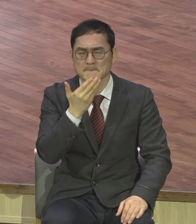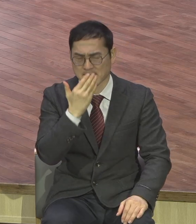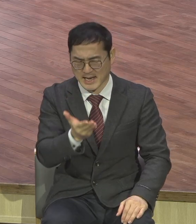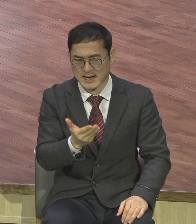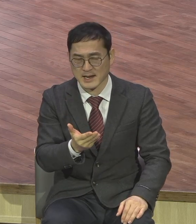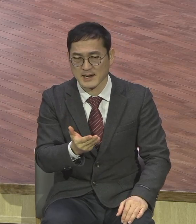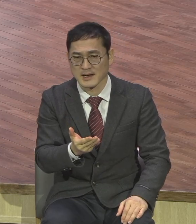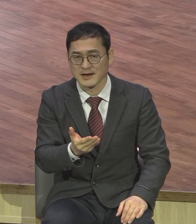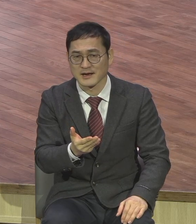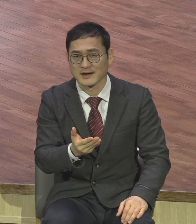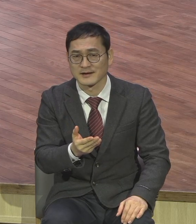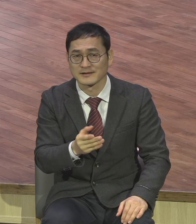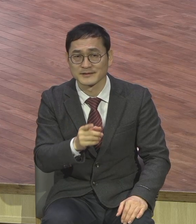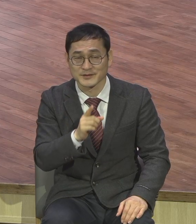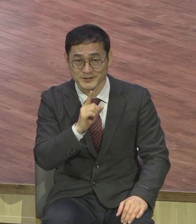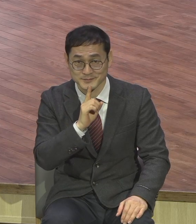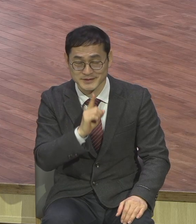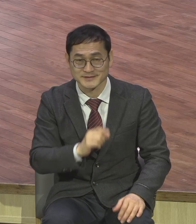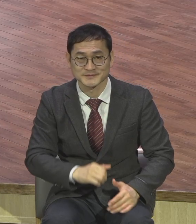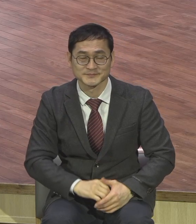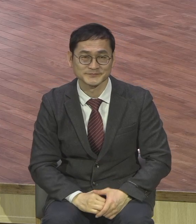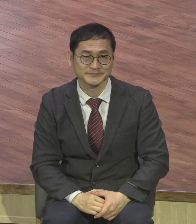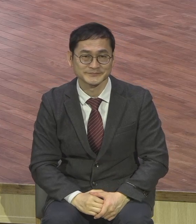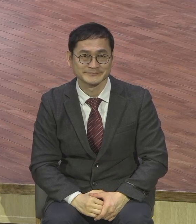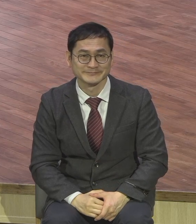말씀을 하십니다